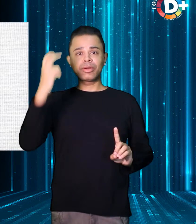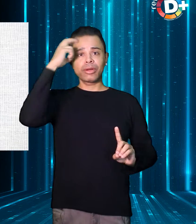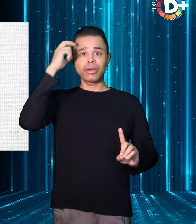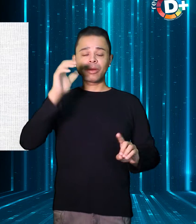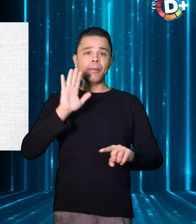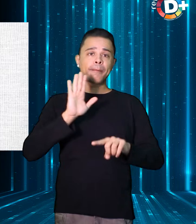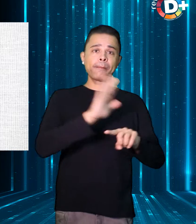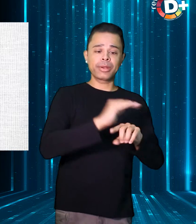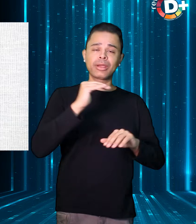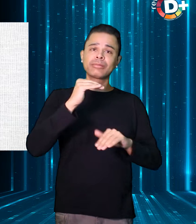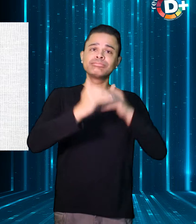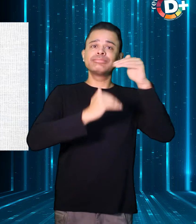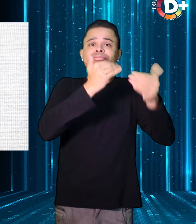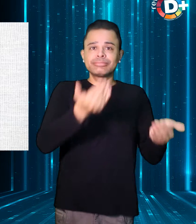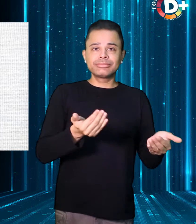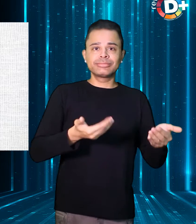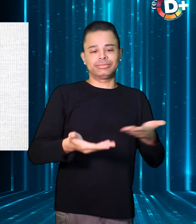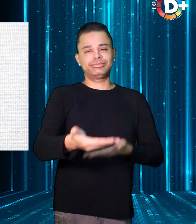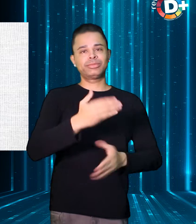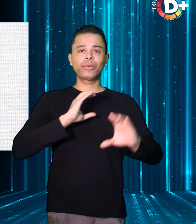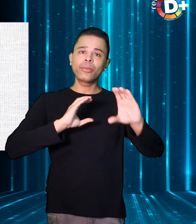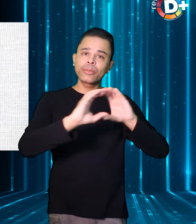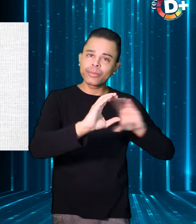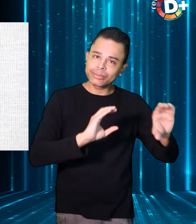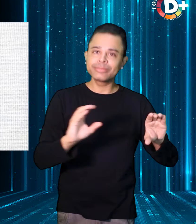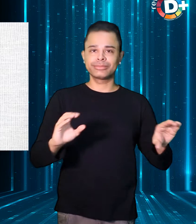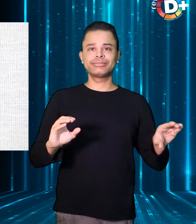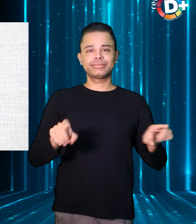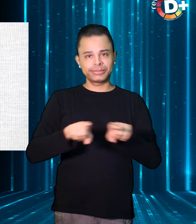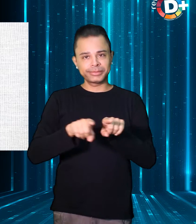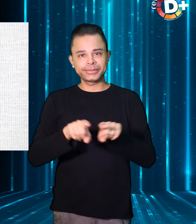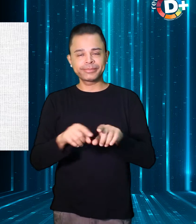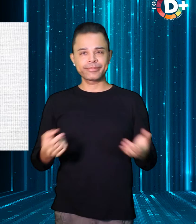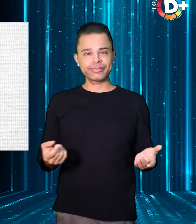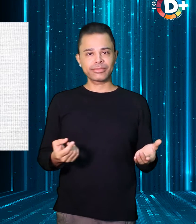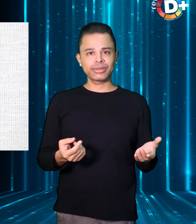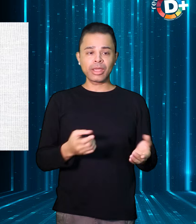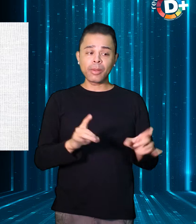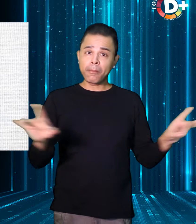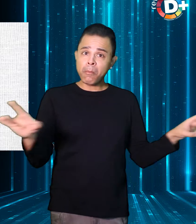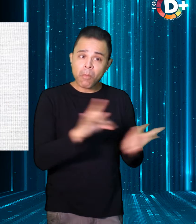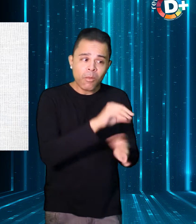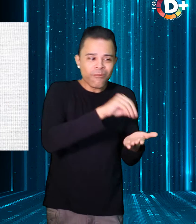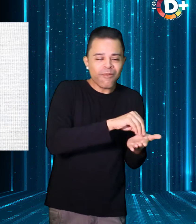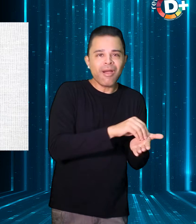O protótipo ainda depende de financiamento para ficar pronto. A